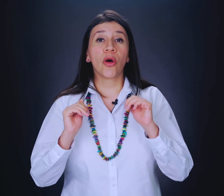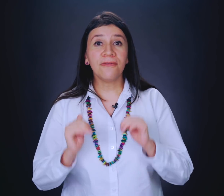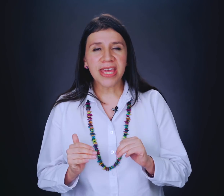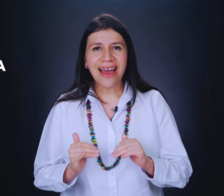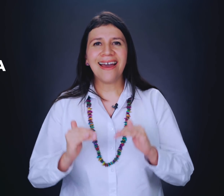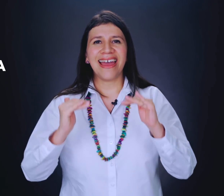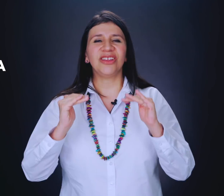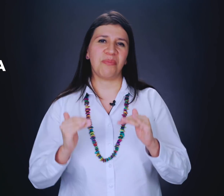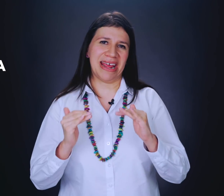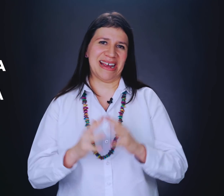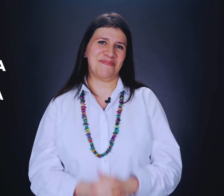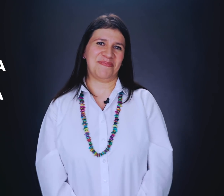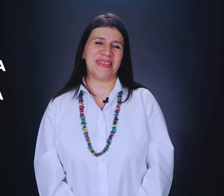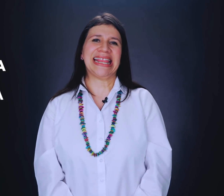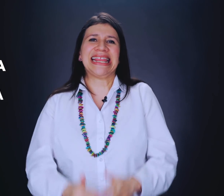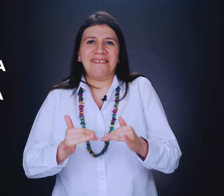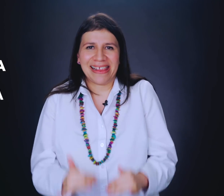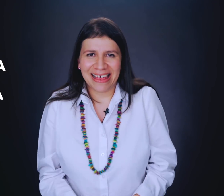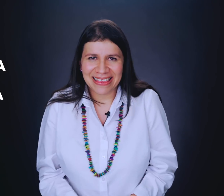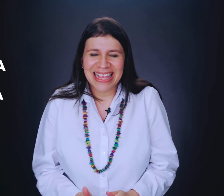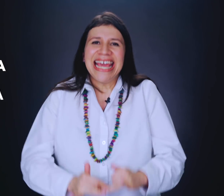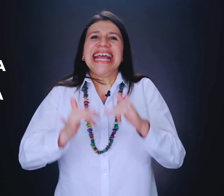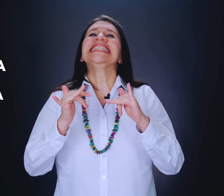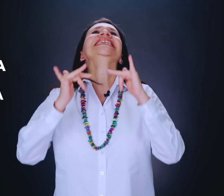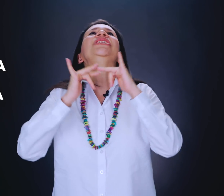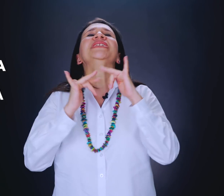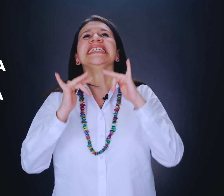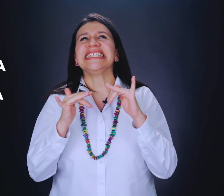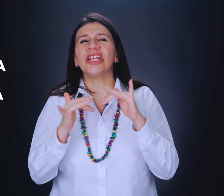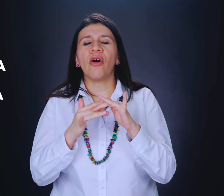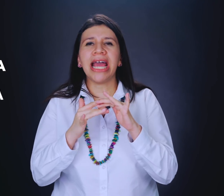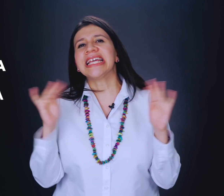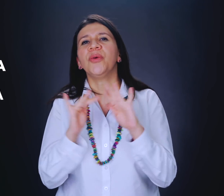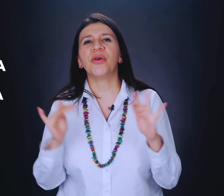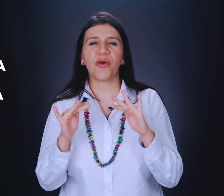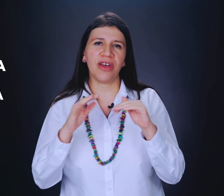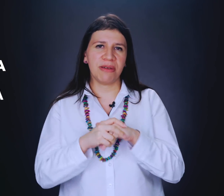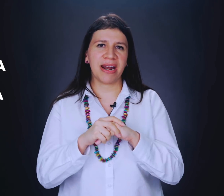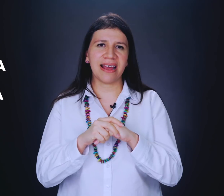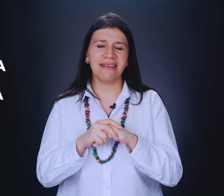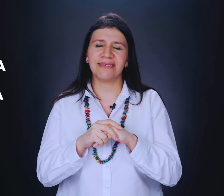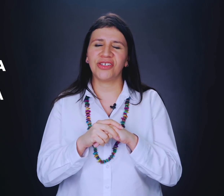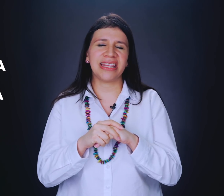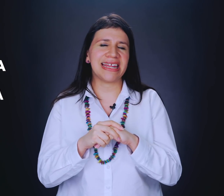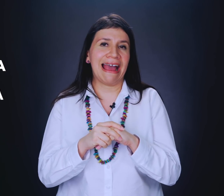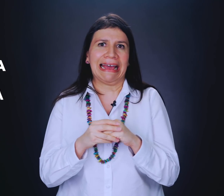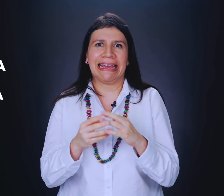Confía en tu pareja. De verdad. Es decir, si tú estás diciendo, es que no puedo confiar en mi pareja, yo te diría, ¿qué